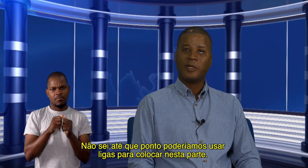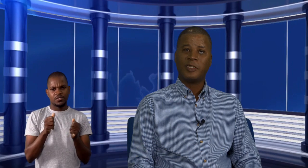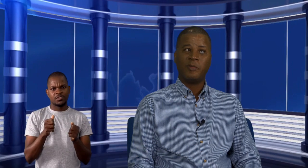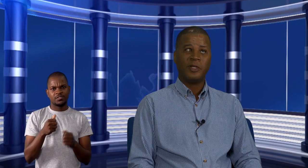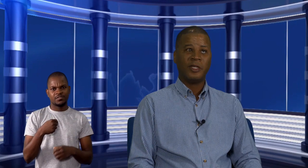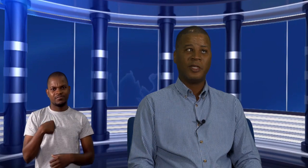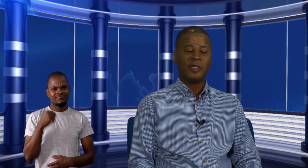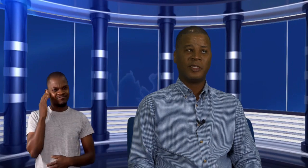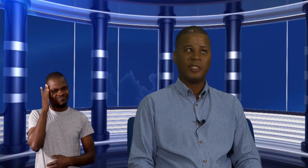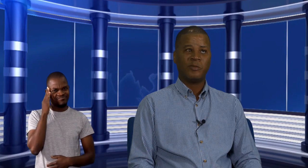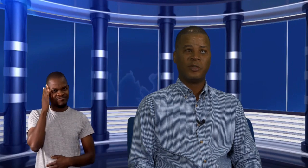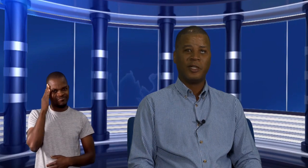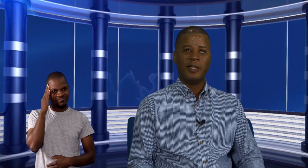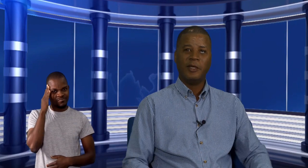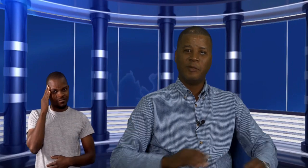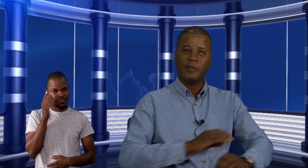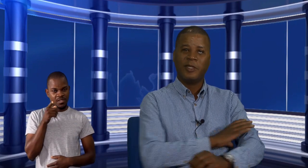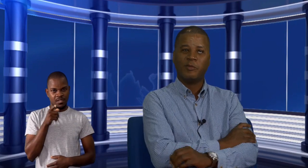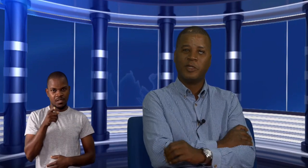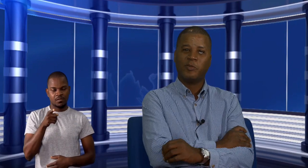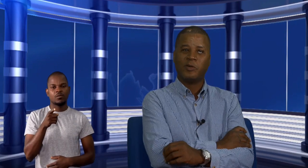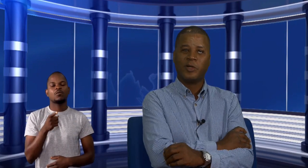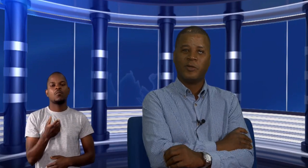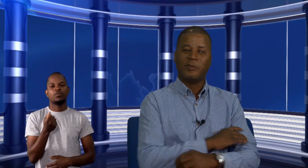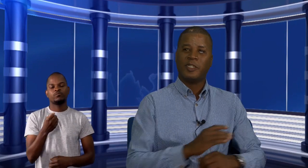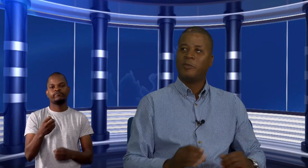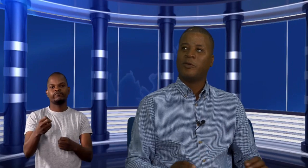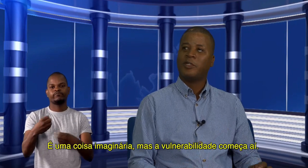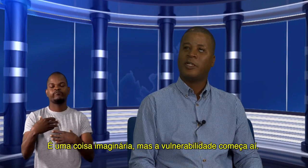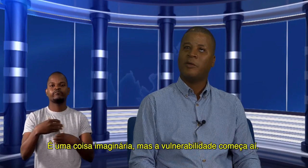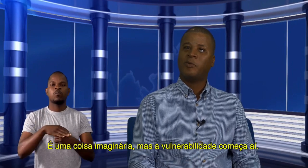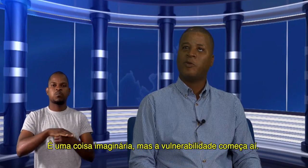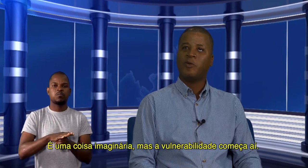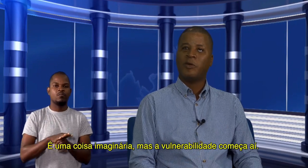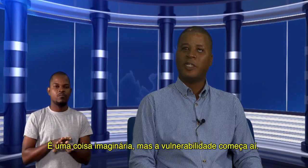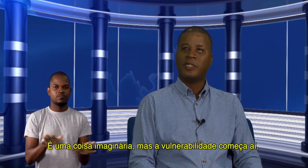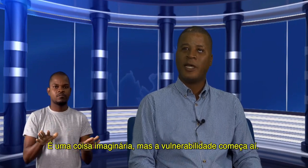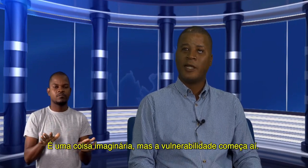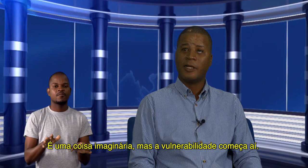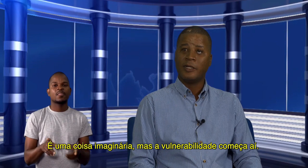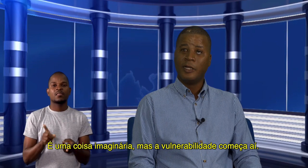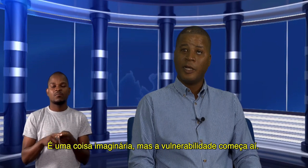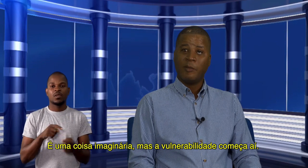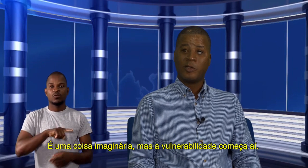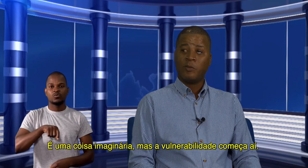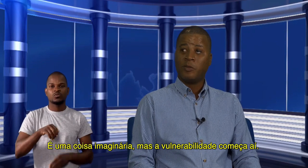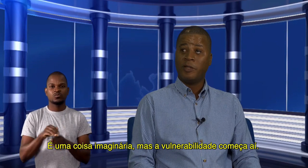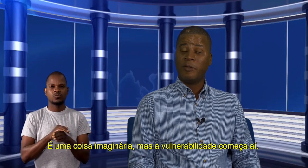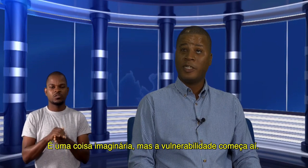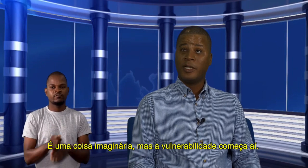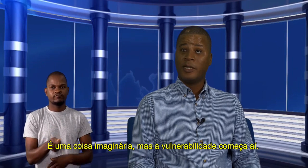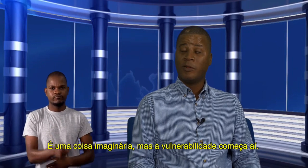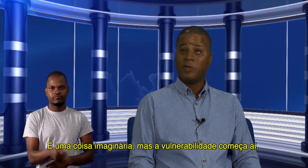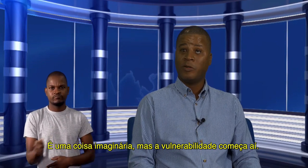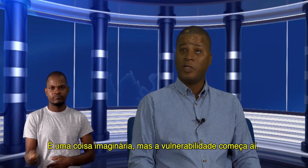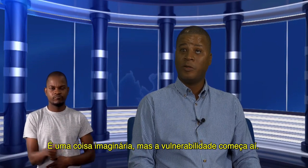para sempre que quiséssemos alguém, tínhamos que pôr uma coisa. Mas é uma coisa um pouco imaginária. Mas como pode imaginar, o que eu digo